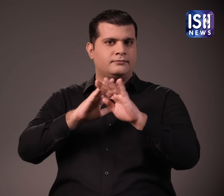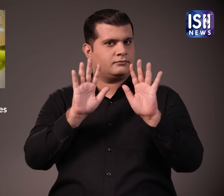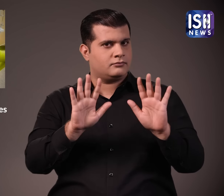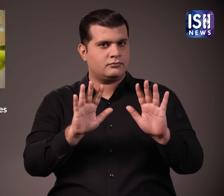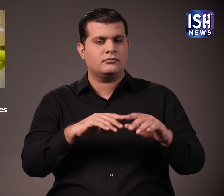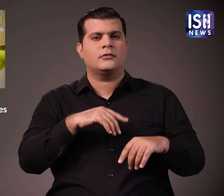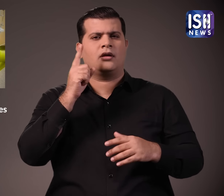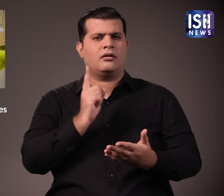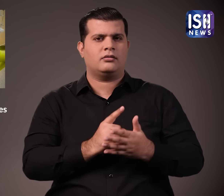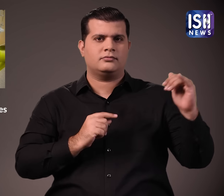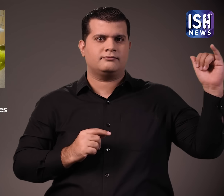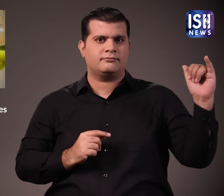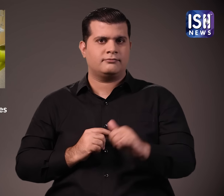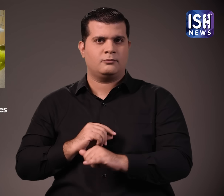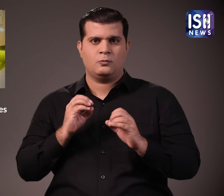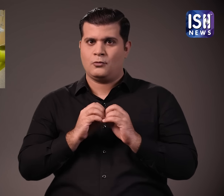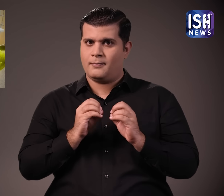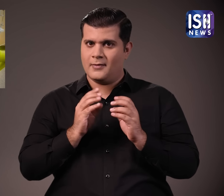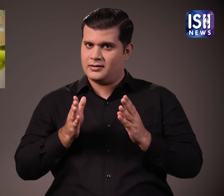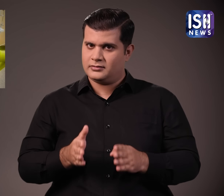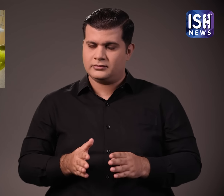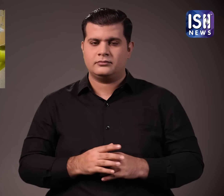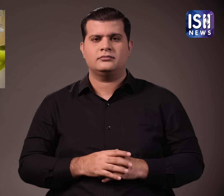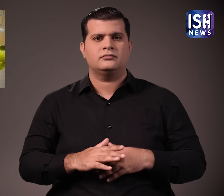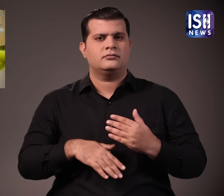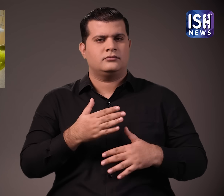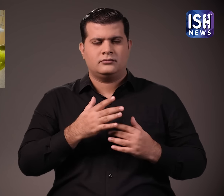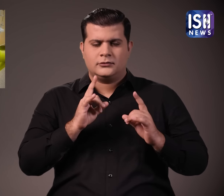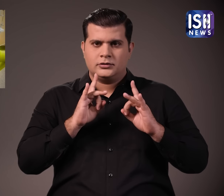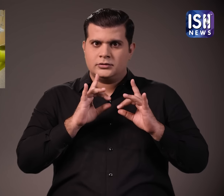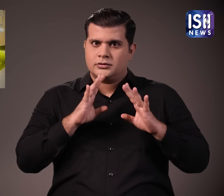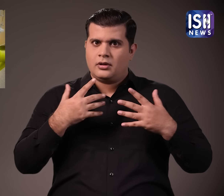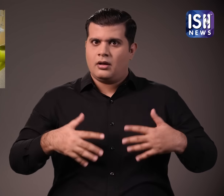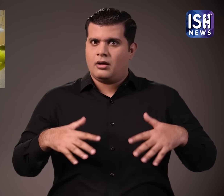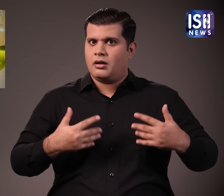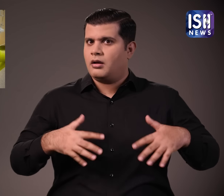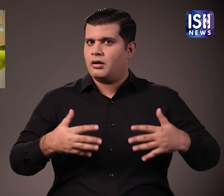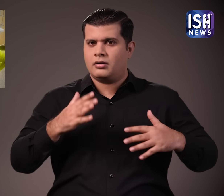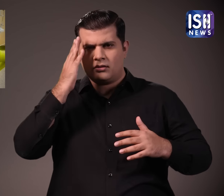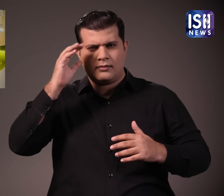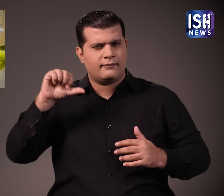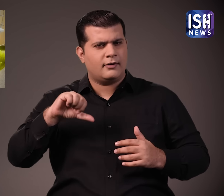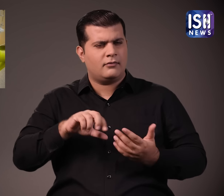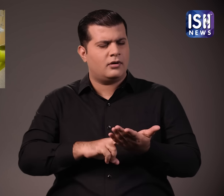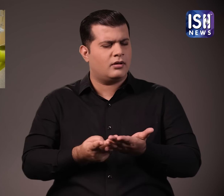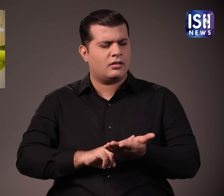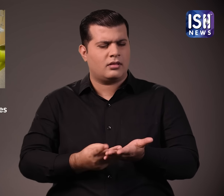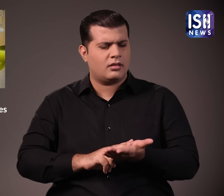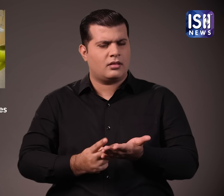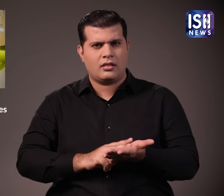अगले दिन जास्मिन वापस मुंबई आई उसे बहुत दर्थ हो रहा था और नींद भी नहीं आ रही